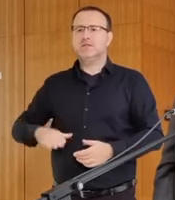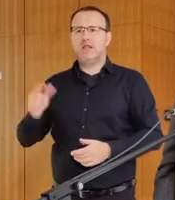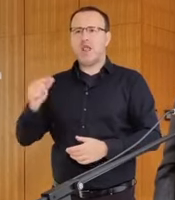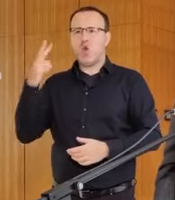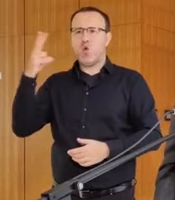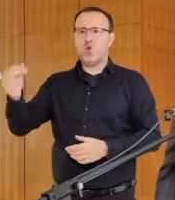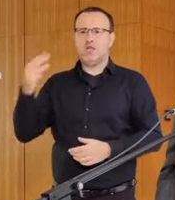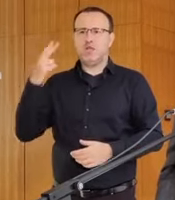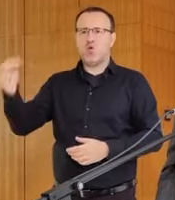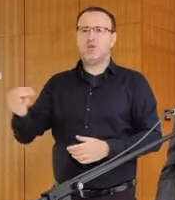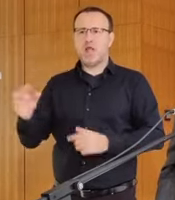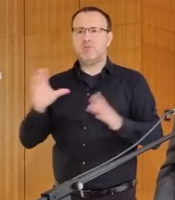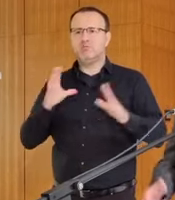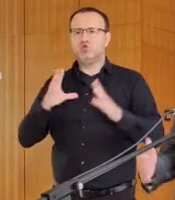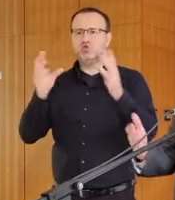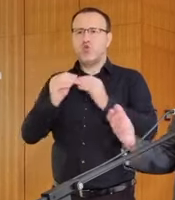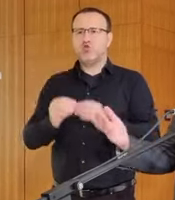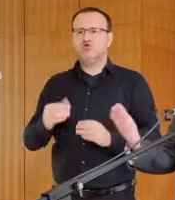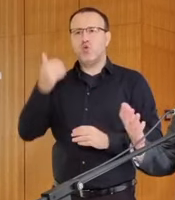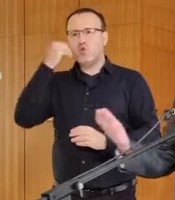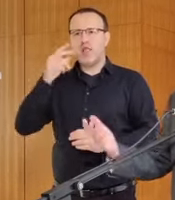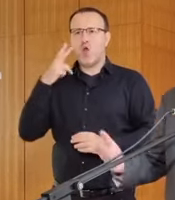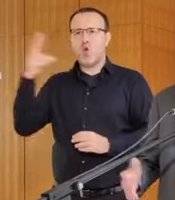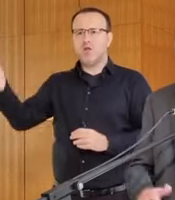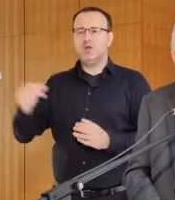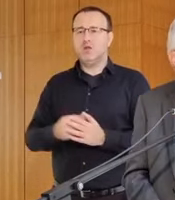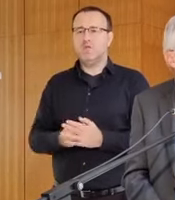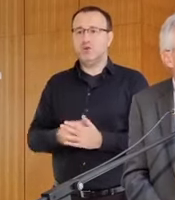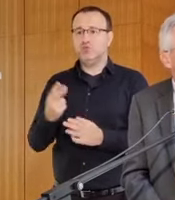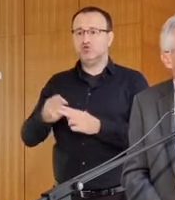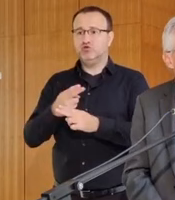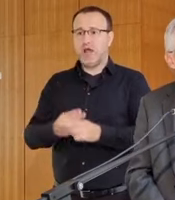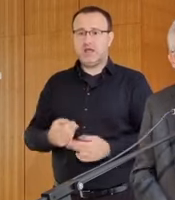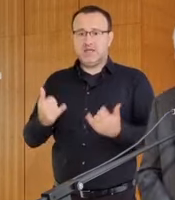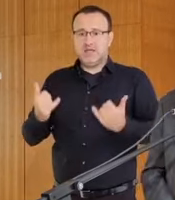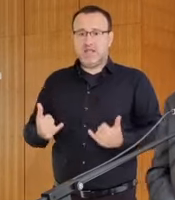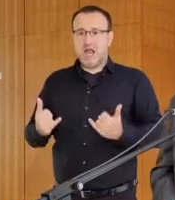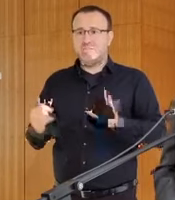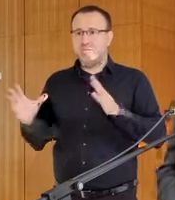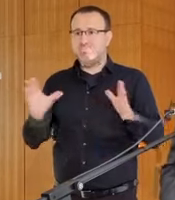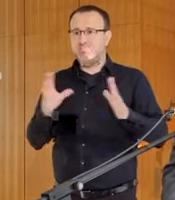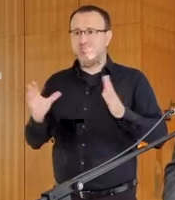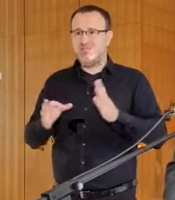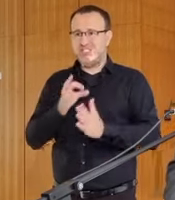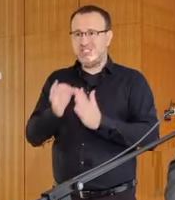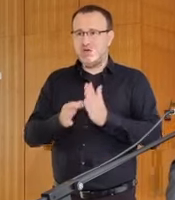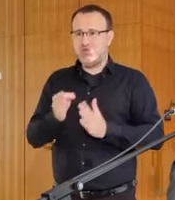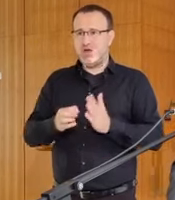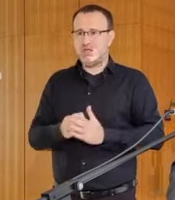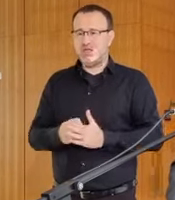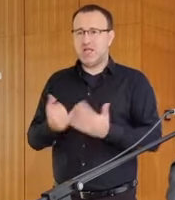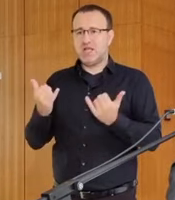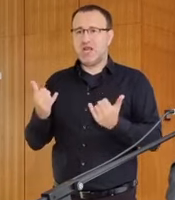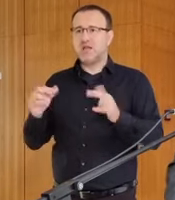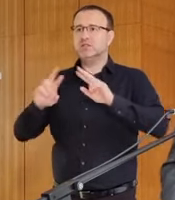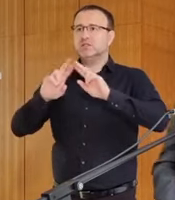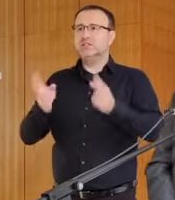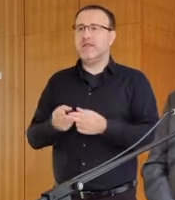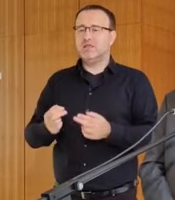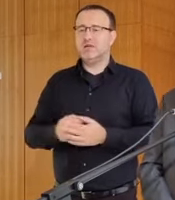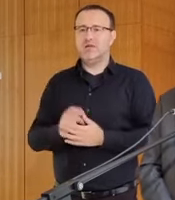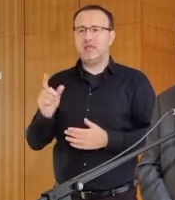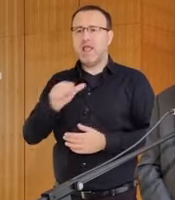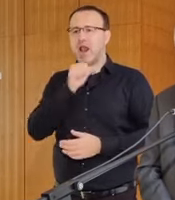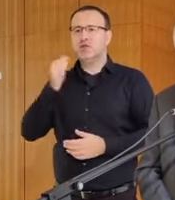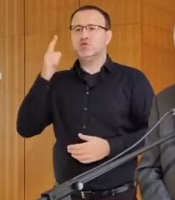z týchto bezpečnostných zložiek, pretože štát osobitne v tejto bezpečnostnej situácii, v ktorej sa dnes svet, nebudem